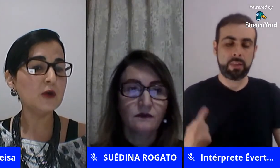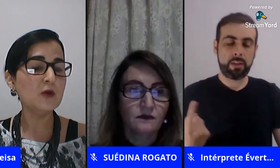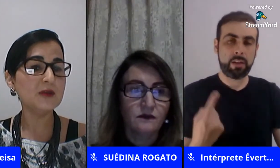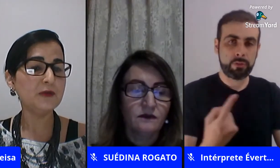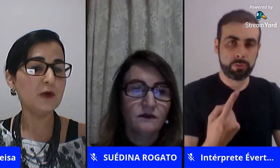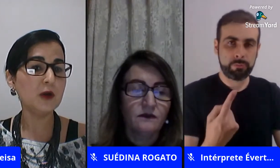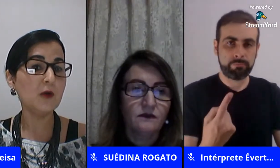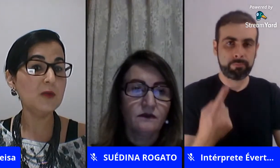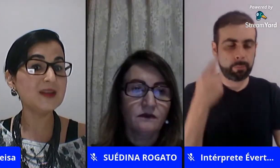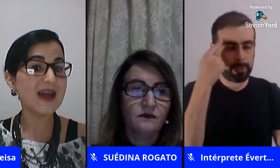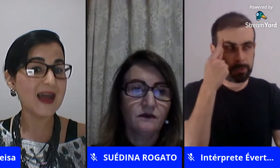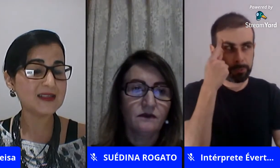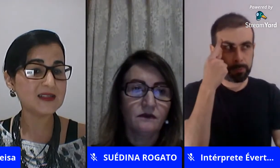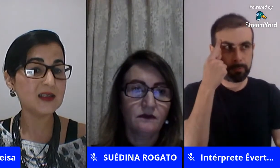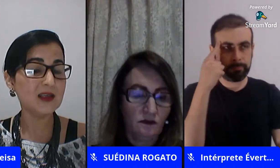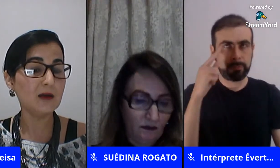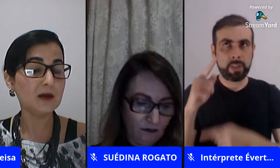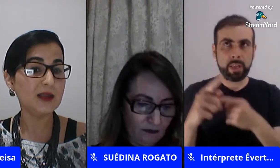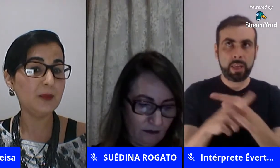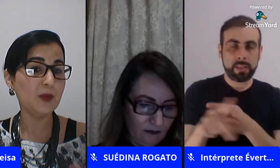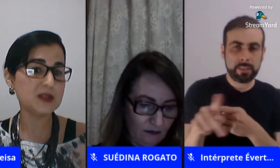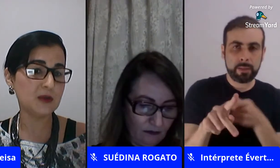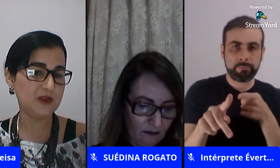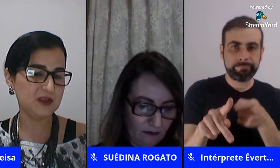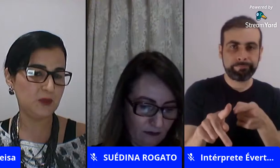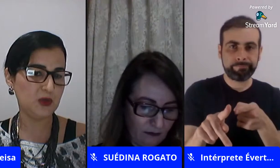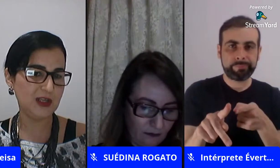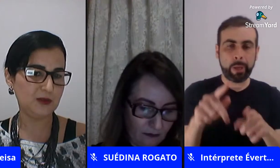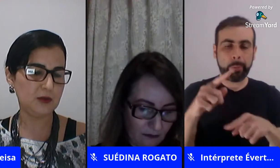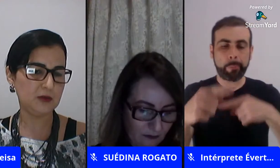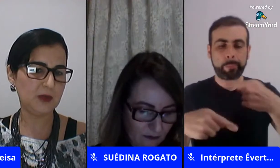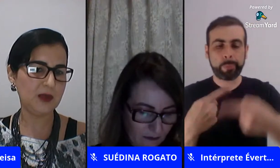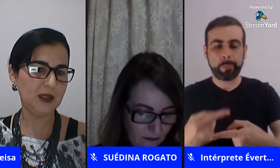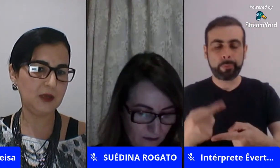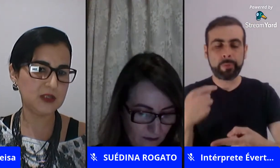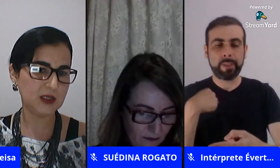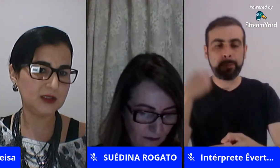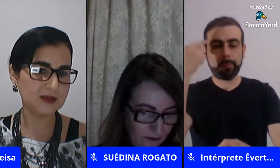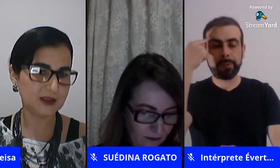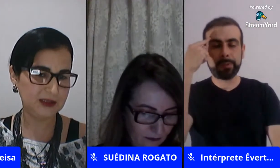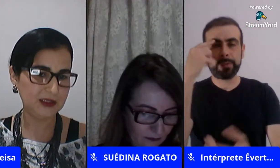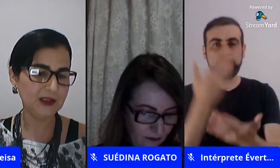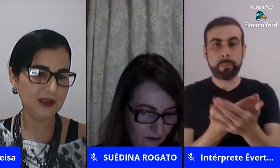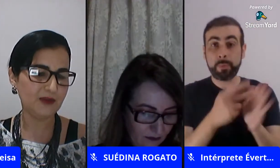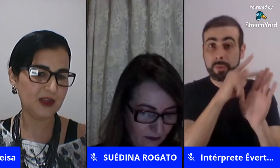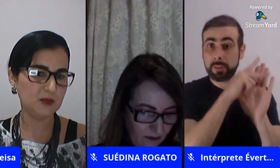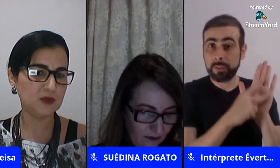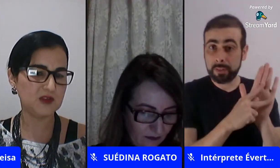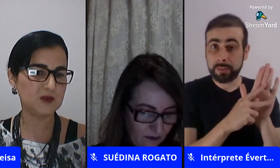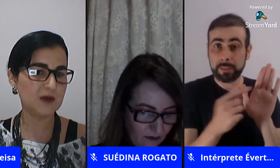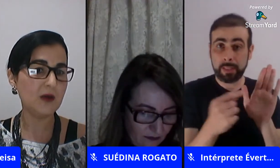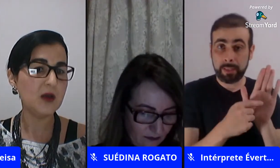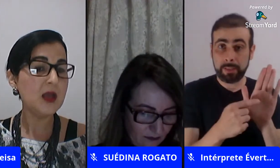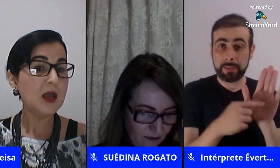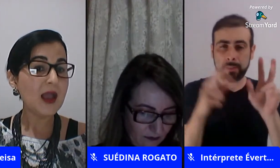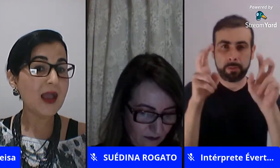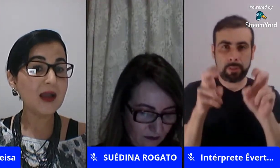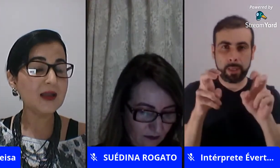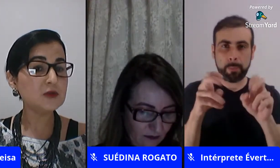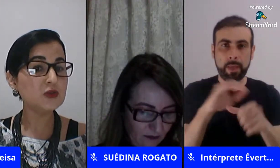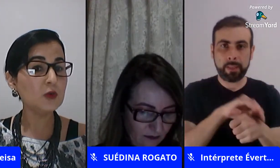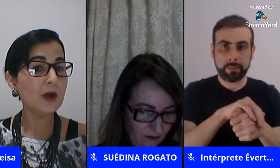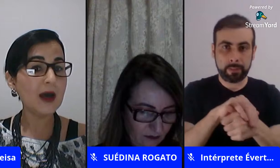foram uma uma das que depois que eu fiz esse projeto que eu trabalhei o Segredo da Tartanina né que fala de abuso sexual